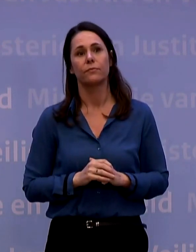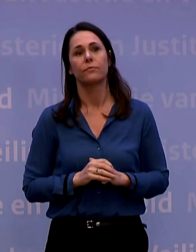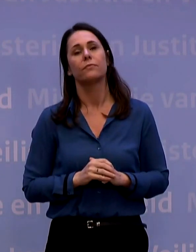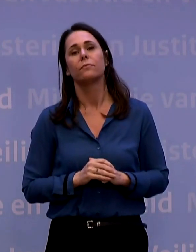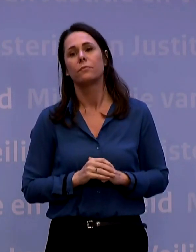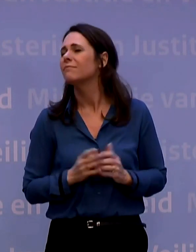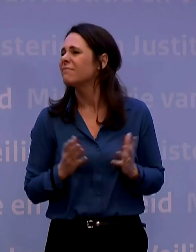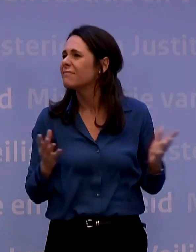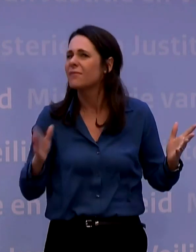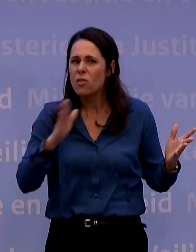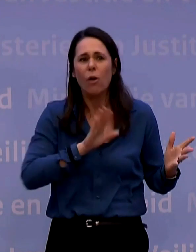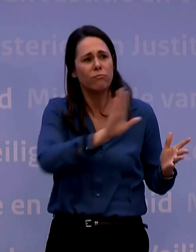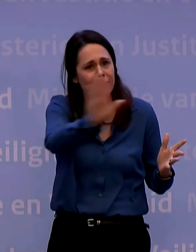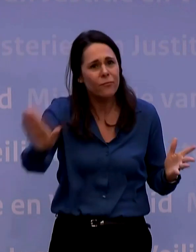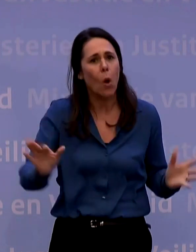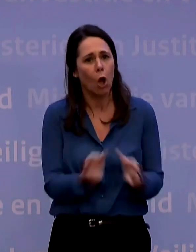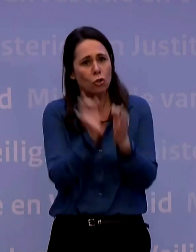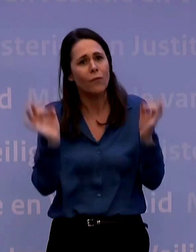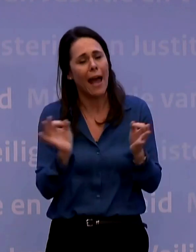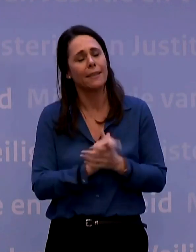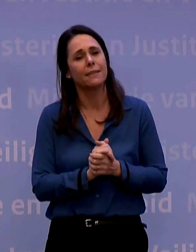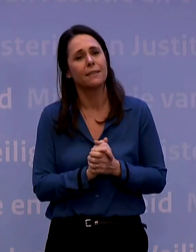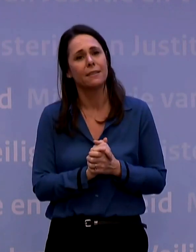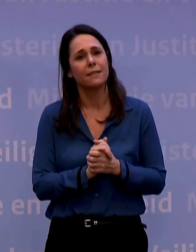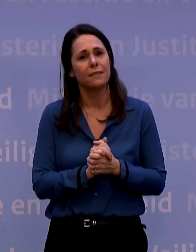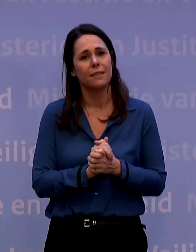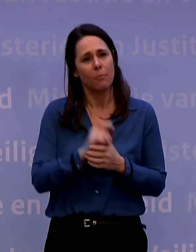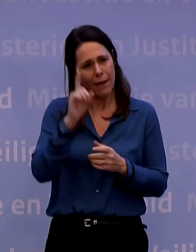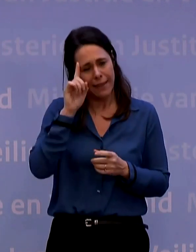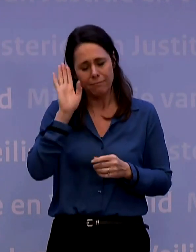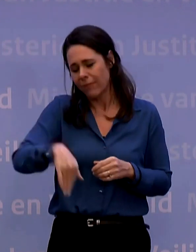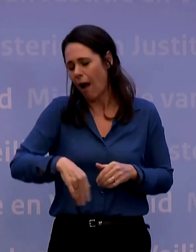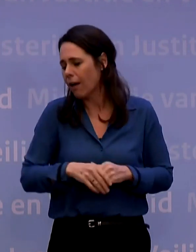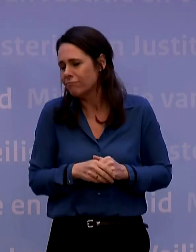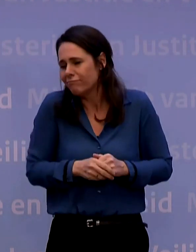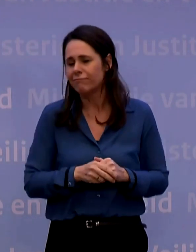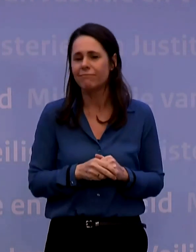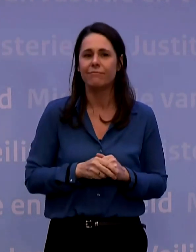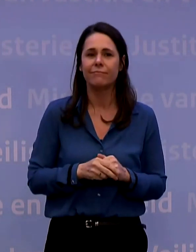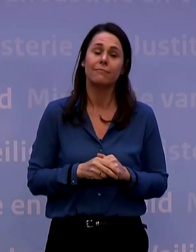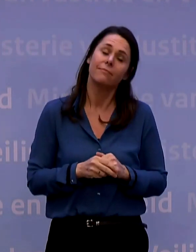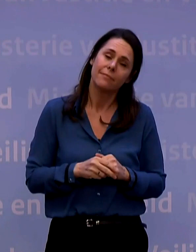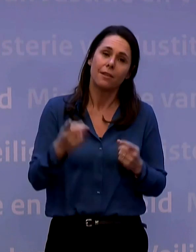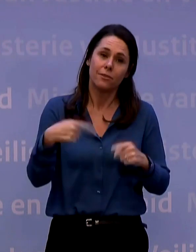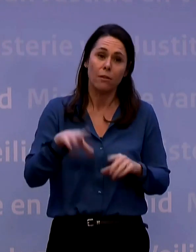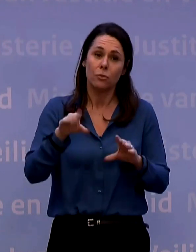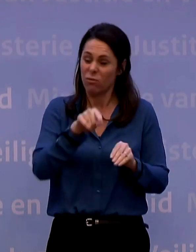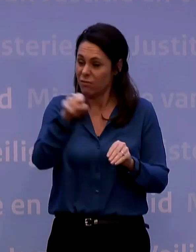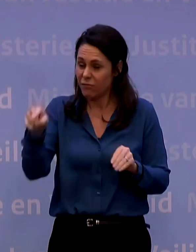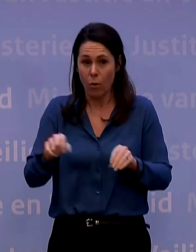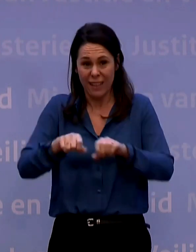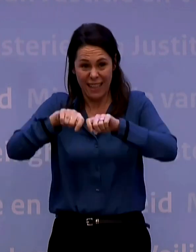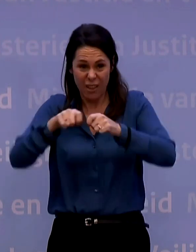natuurlijk ook voor je eigen gezondheid. Maar als u denkt, ach, dan zeg ik doe het voor de gezondheid van